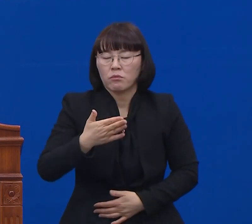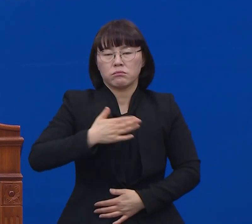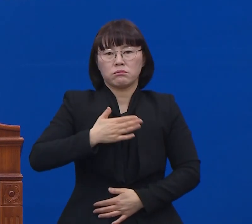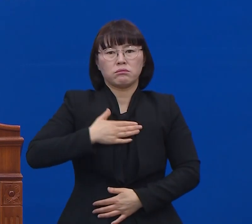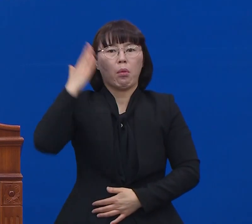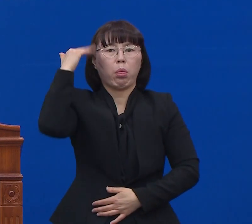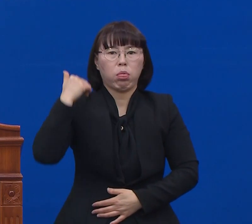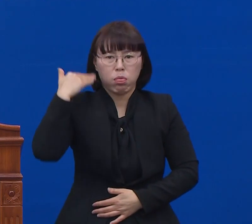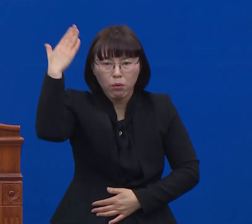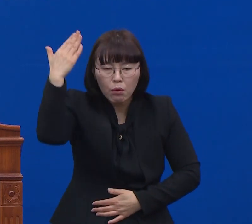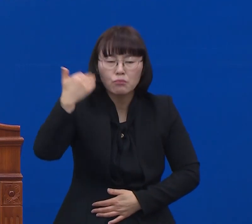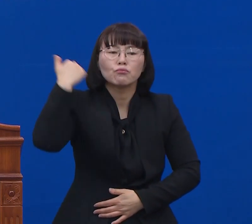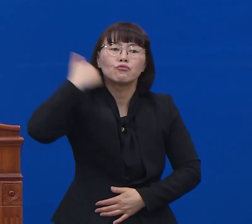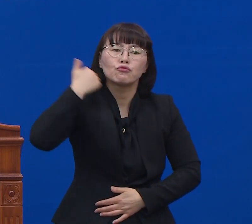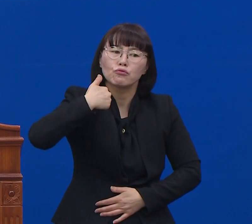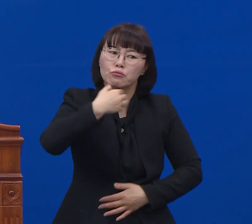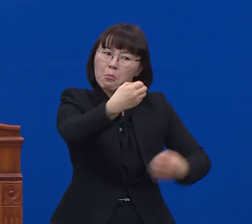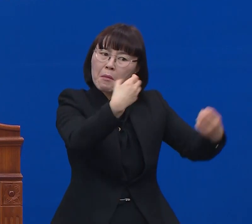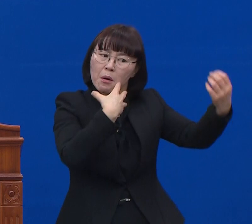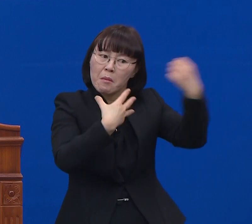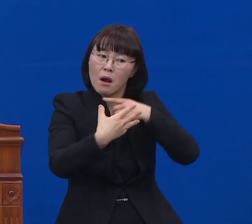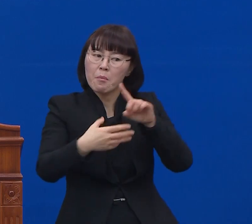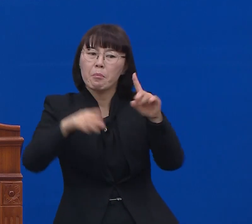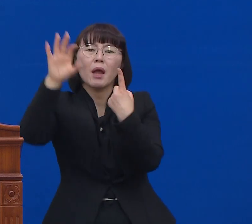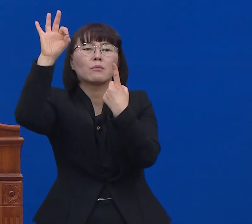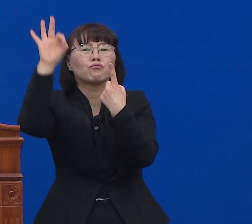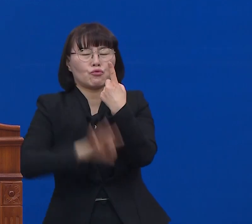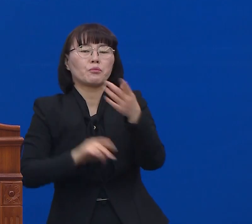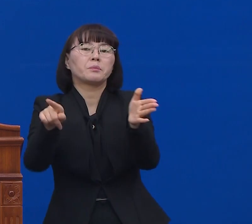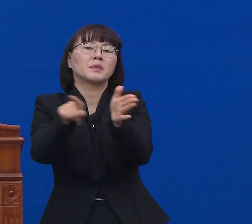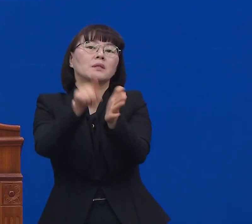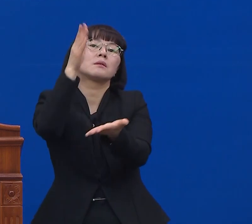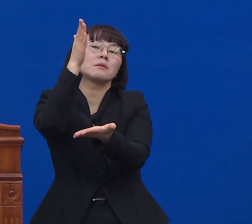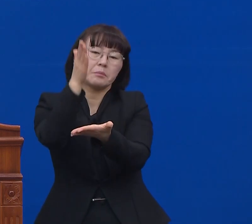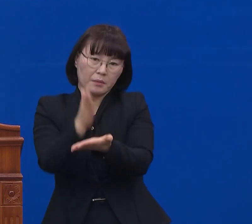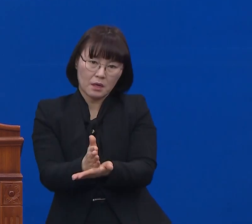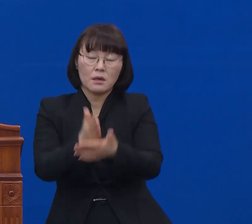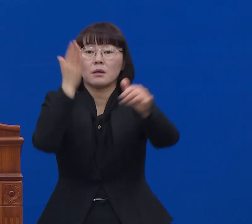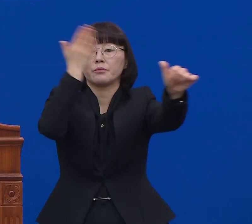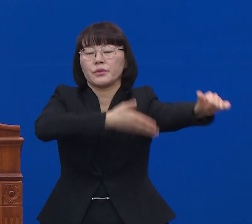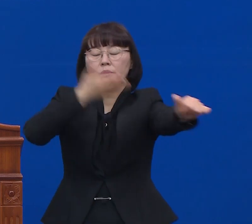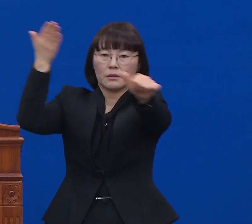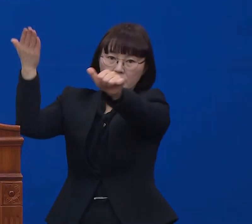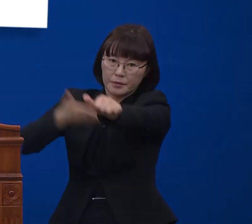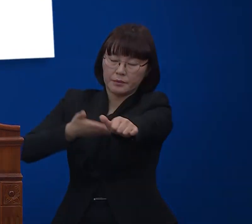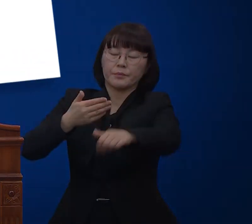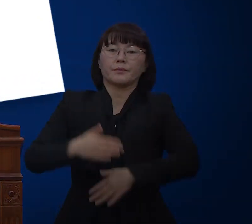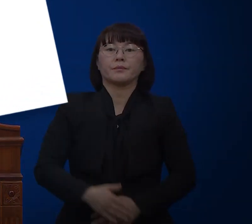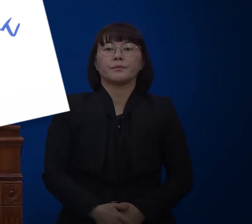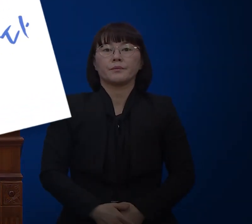그러나 일부의 얘기를 전체의 얘기라고 받아들여서 대응할 필요는 저는 없다 이렇게 생각합니다.